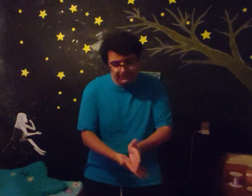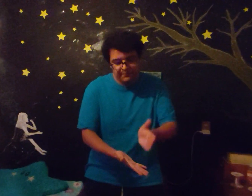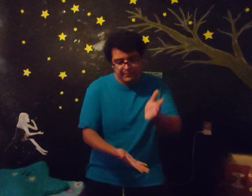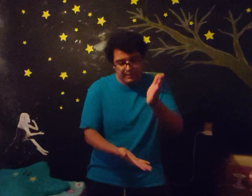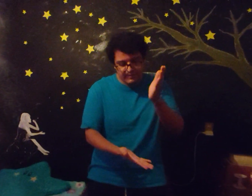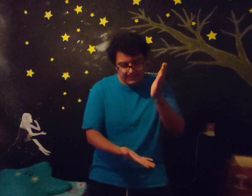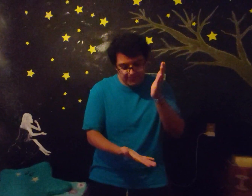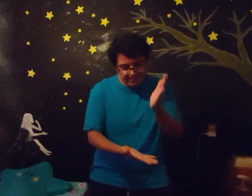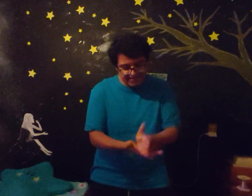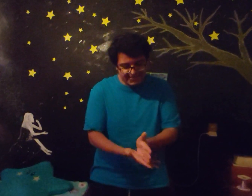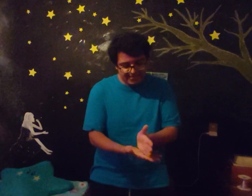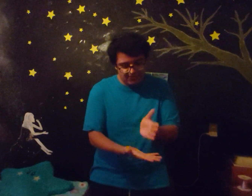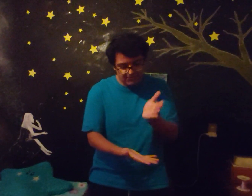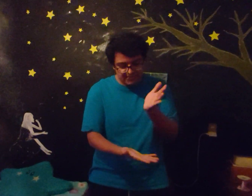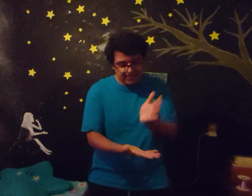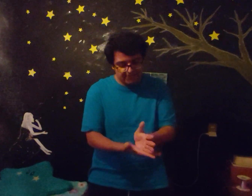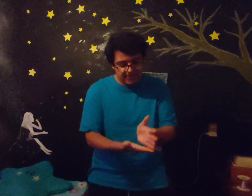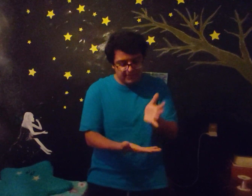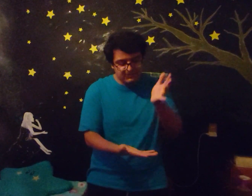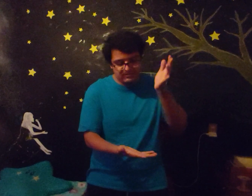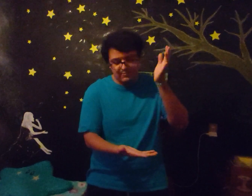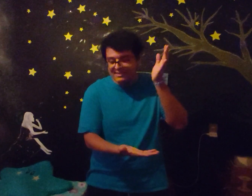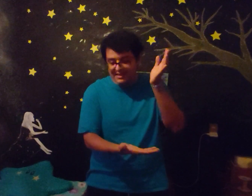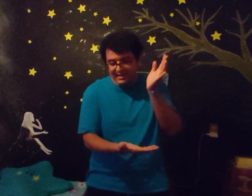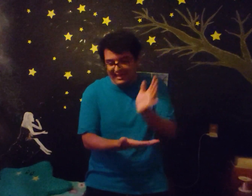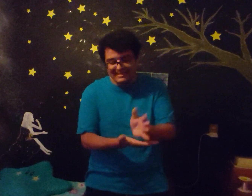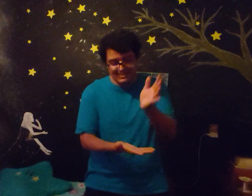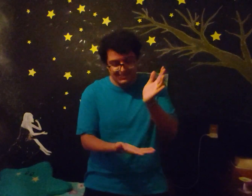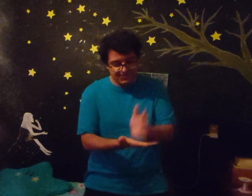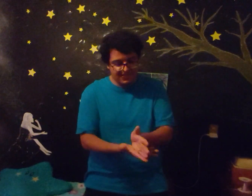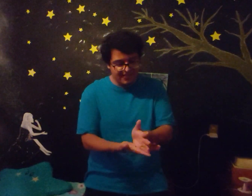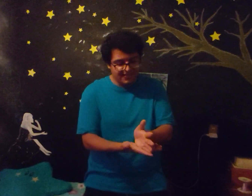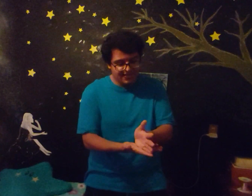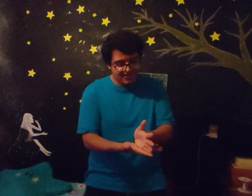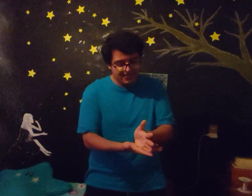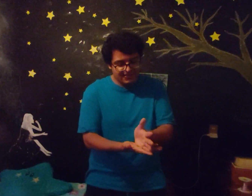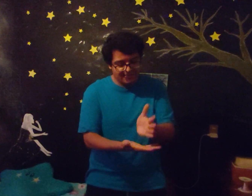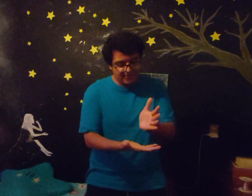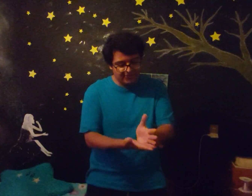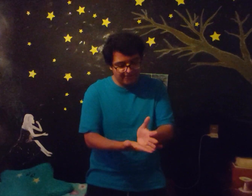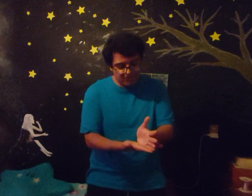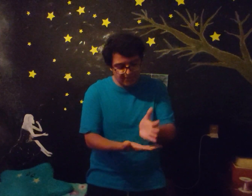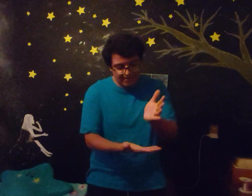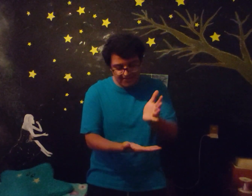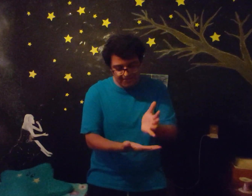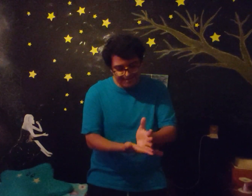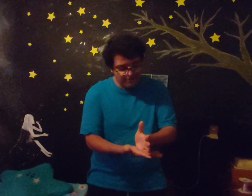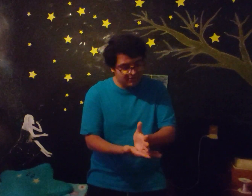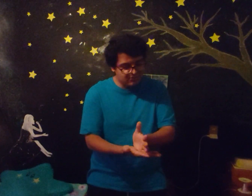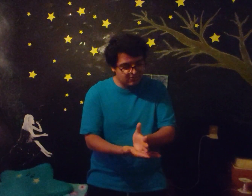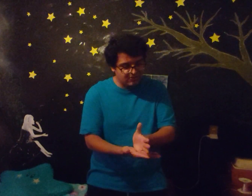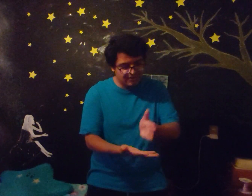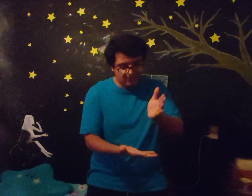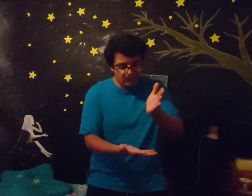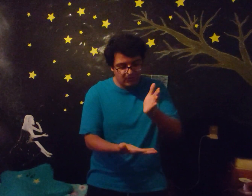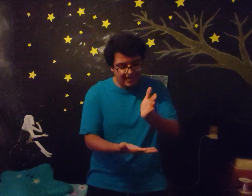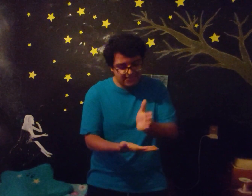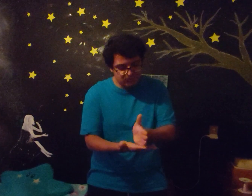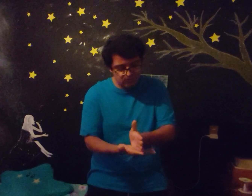terminar esta LAN Lo vamos a dejar bien, vamos a subastar casas, etc Terminamos la aventura del Ender Dragon y todo Y luego hacemos un